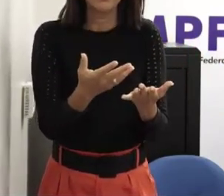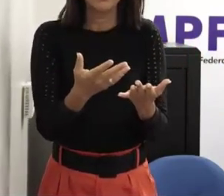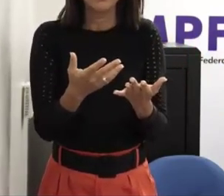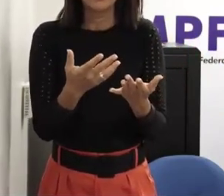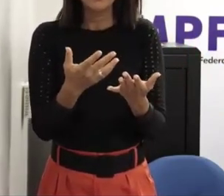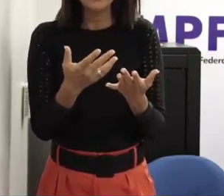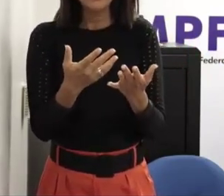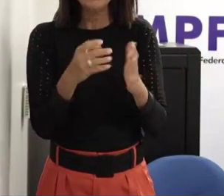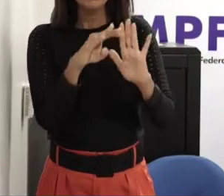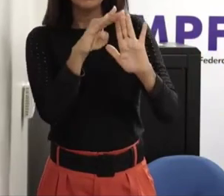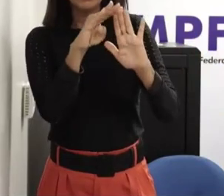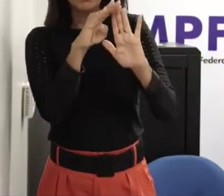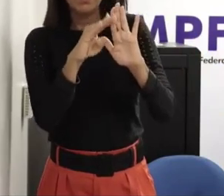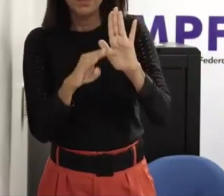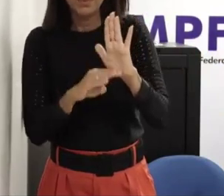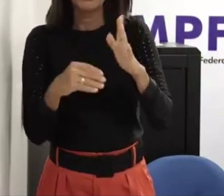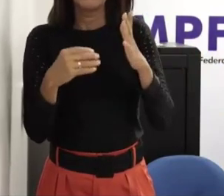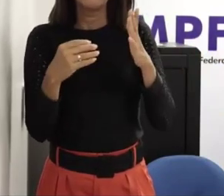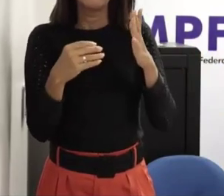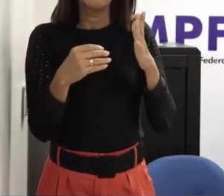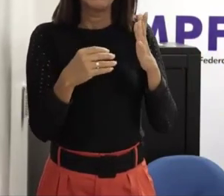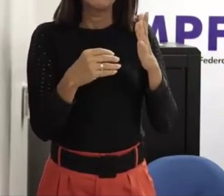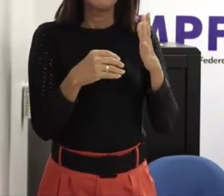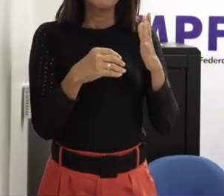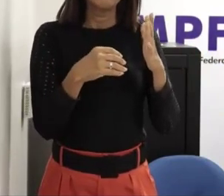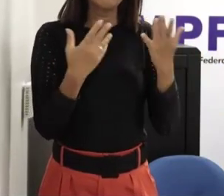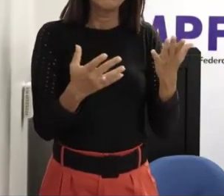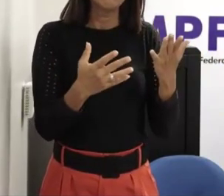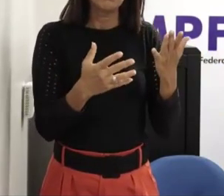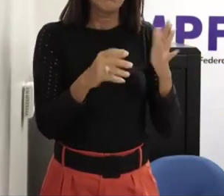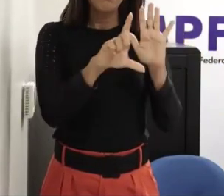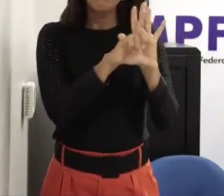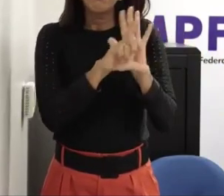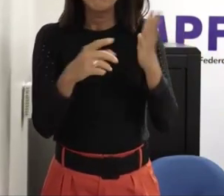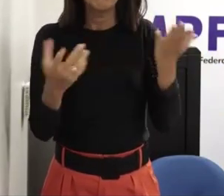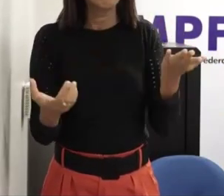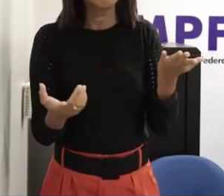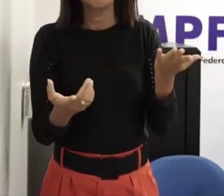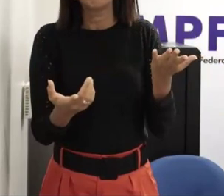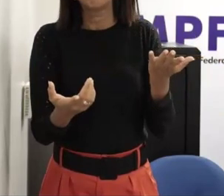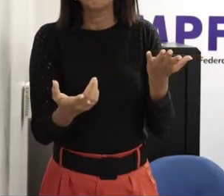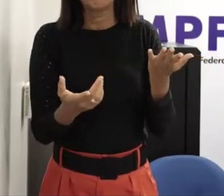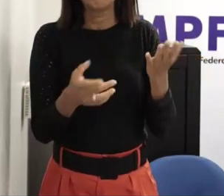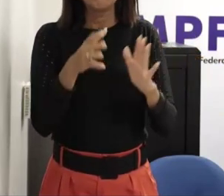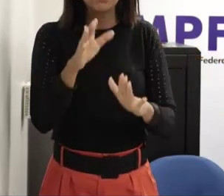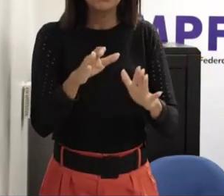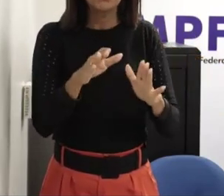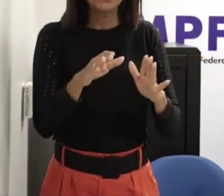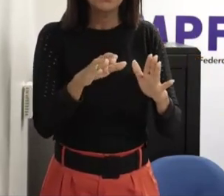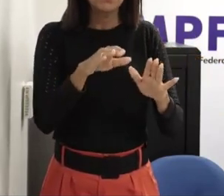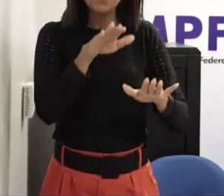protocolo seria um pouco nesse sentido fazer algumas diretrizes de repente pôr ali um plano ali de